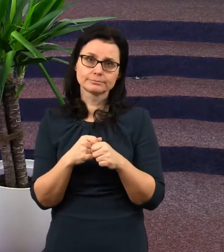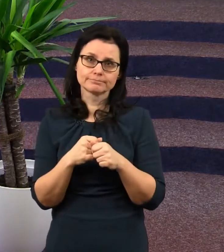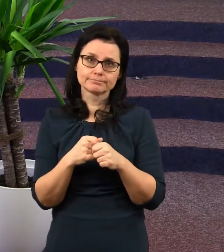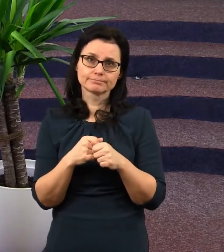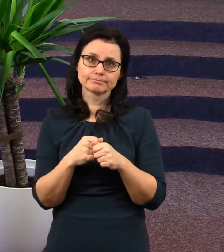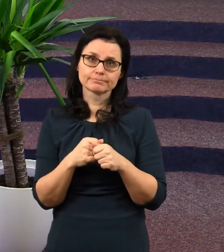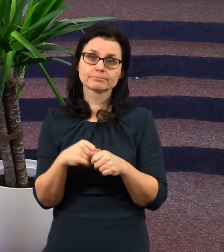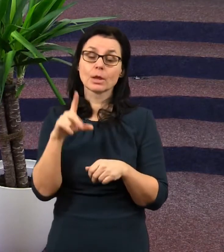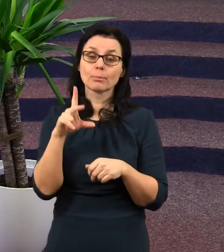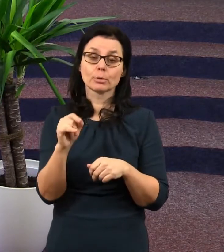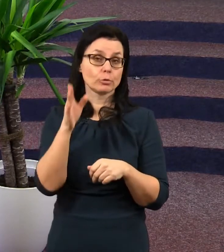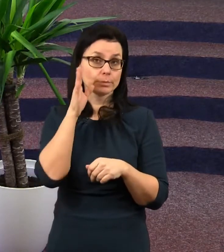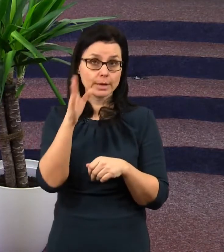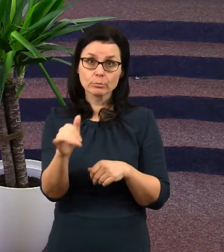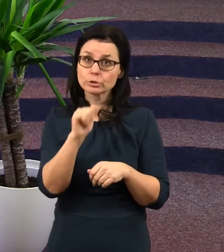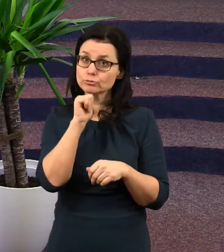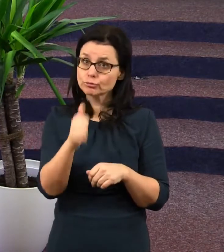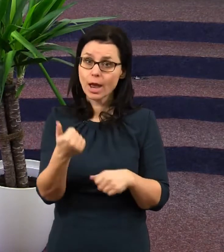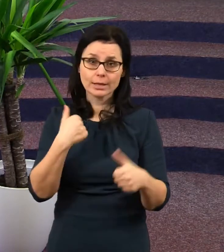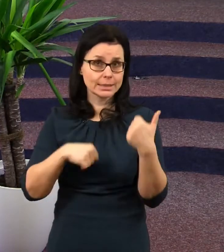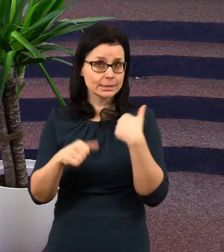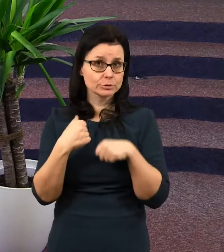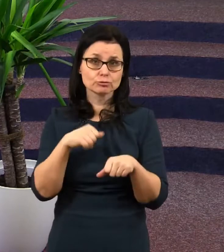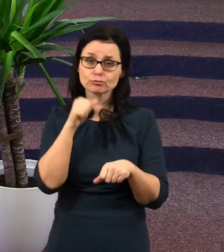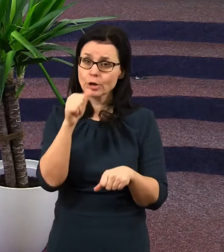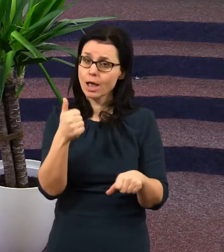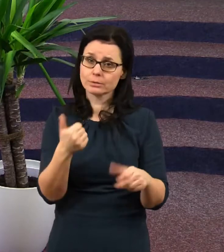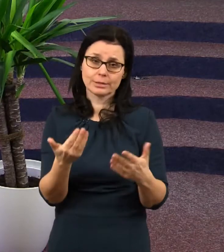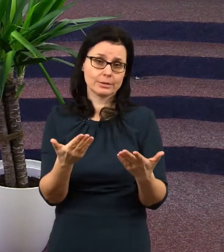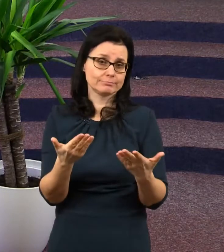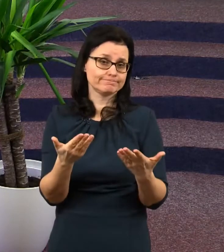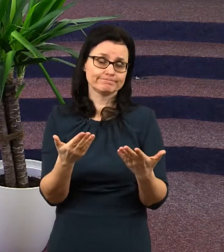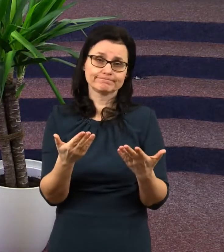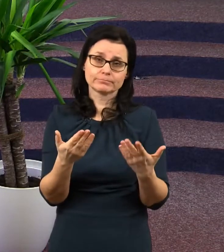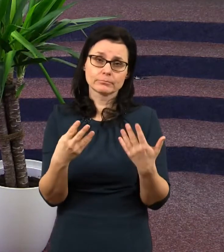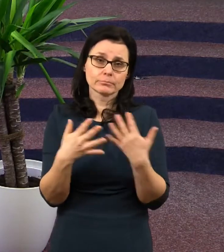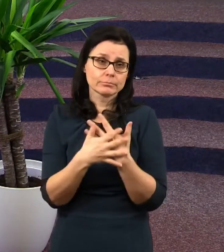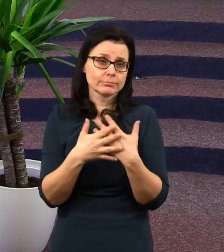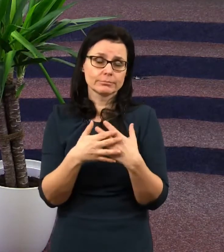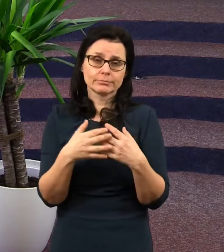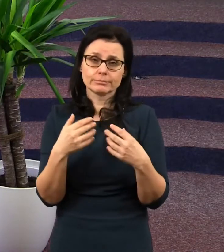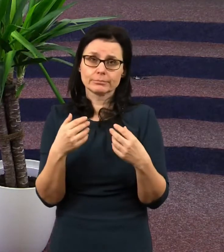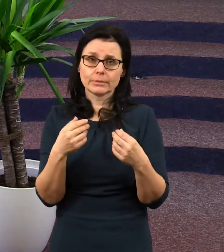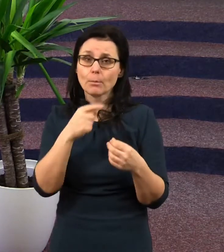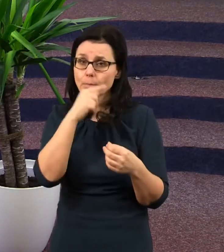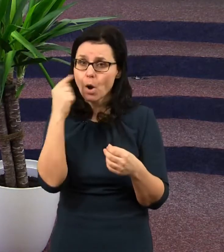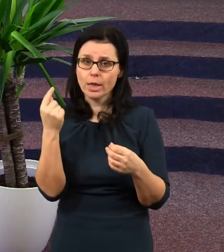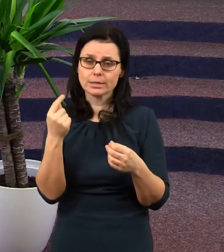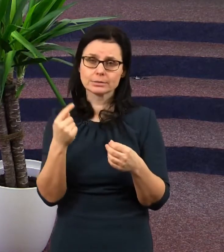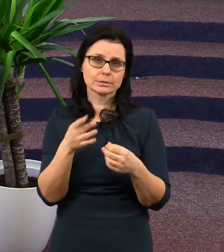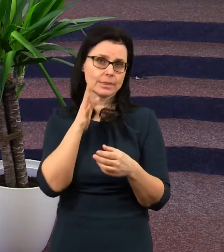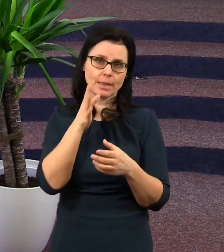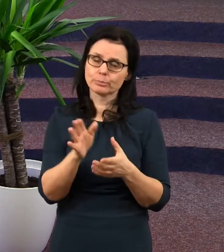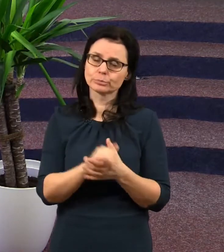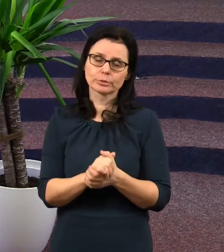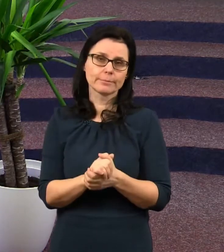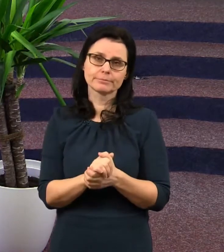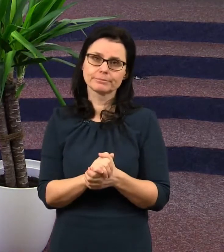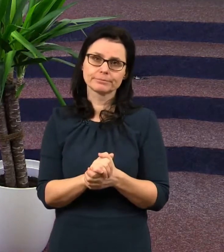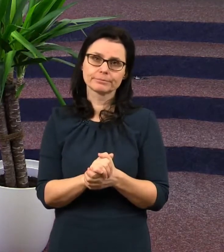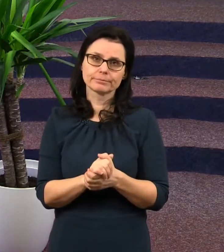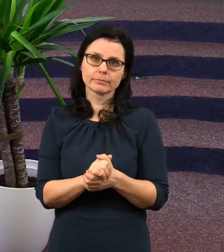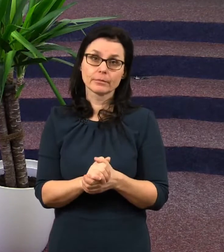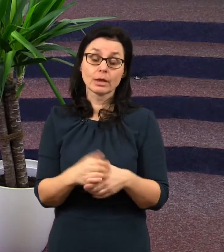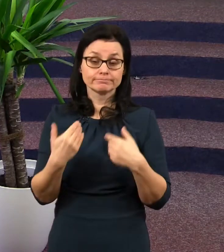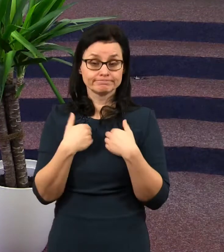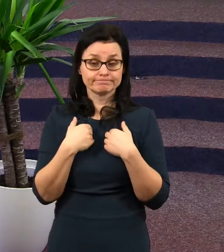pak už nebude žádné soužení, žádné trápení, žádné utrpení, žádná bolest. Uvědomuji